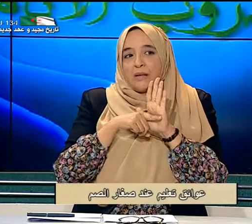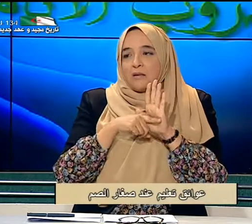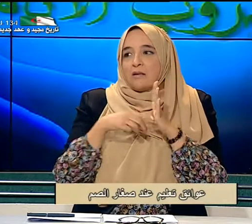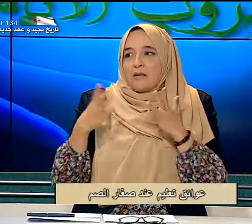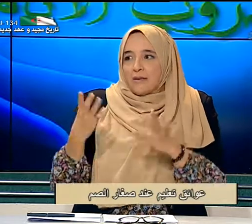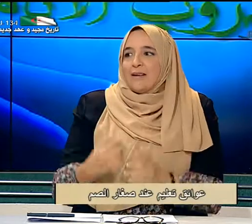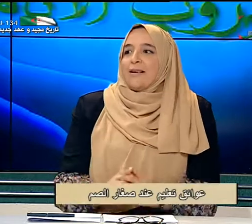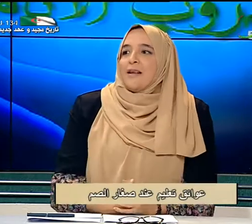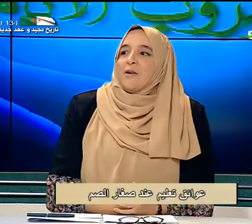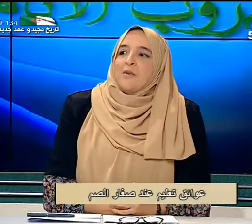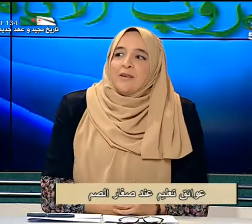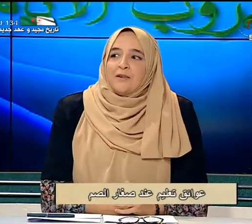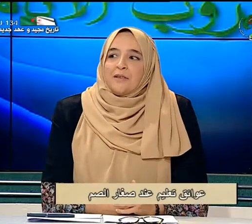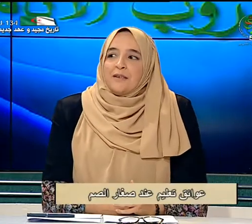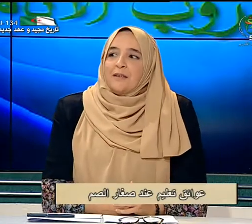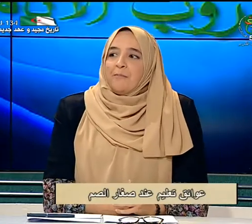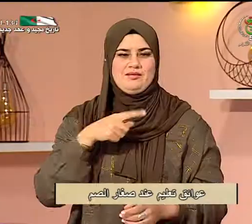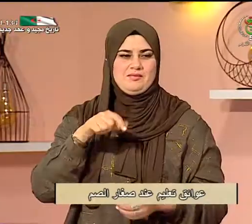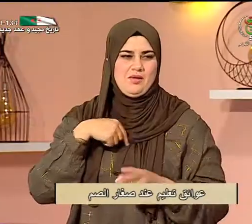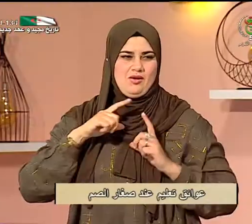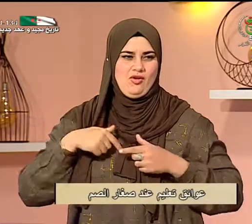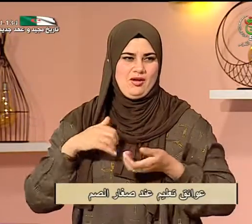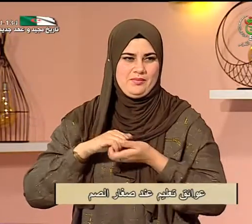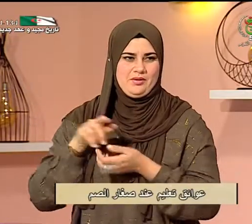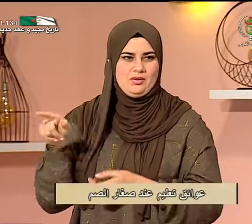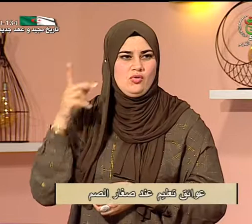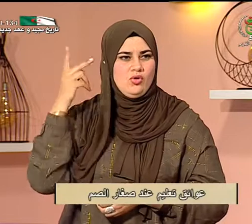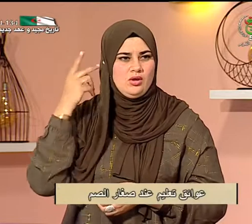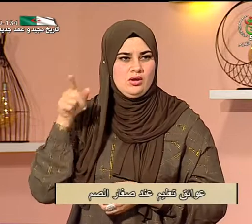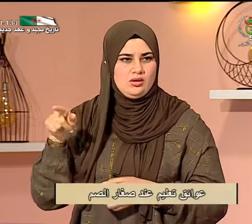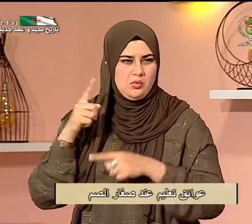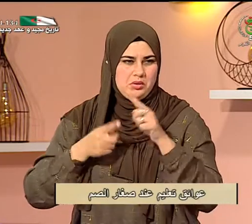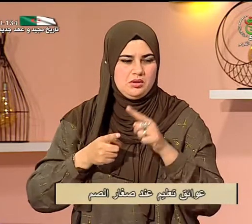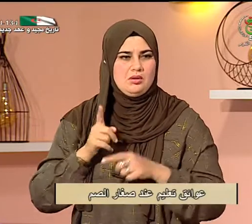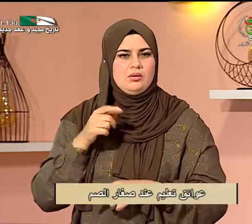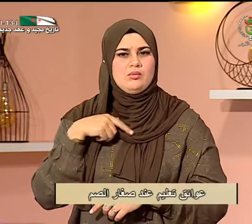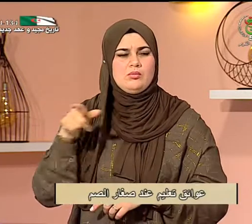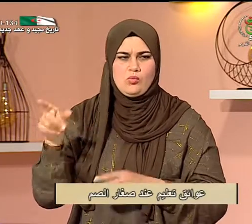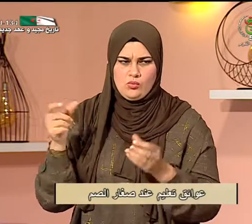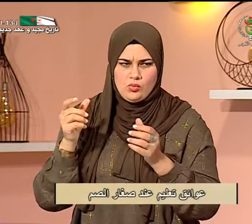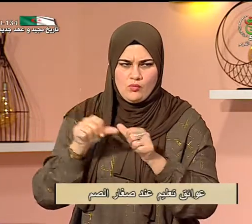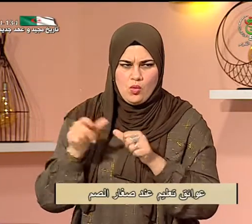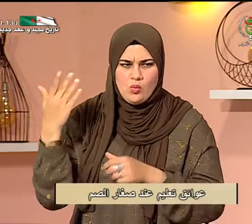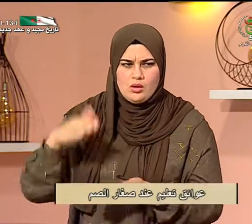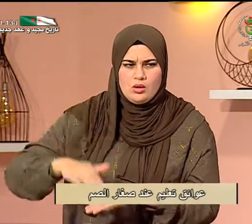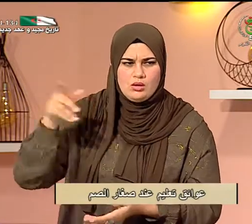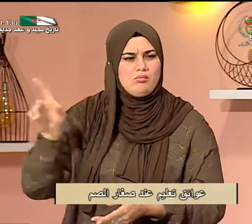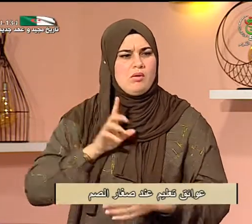نعم تفضلي أنا مثلا عندي أصدقاء صديقات في المدارس المدمجة